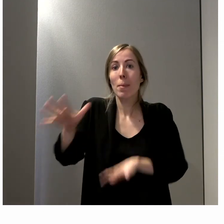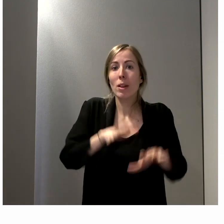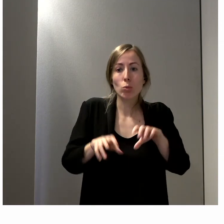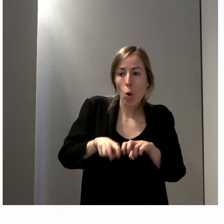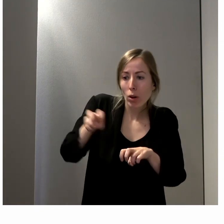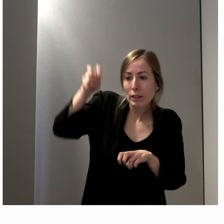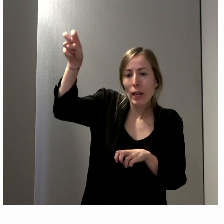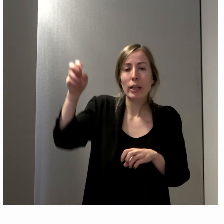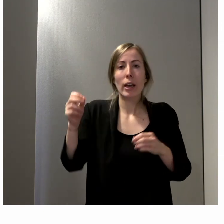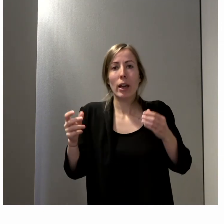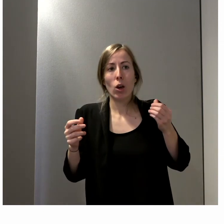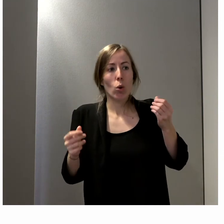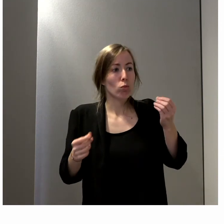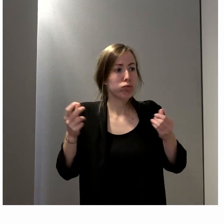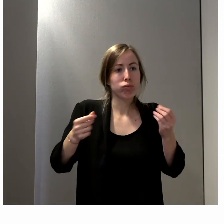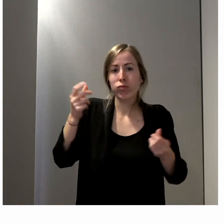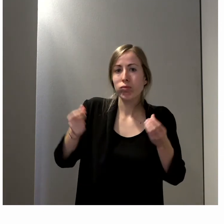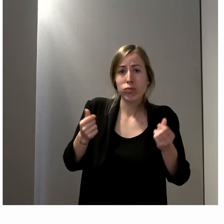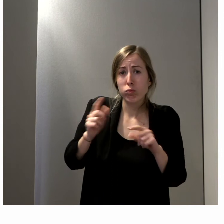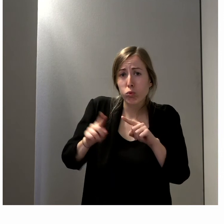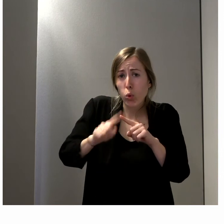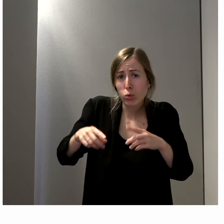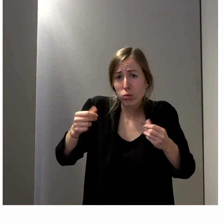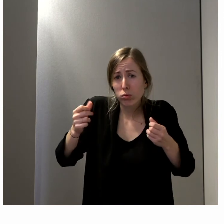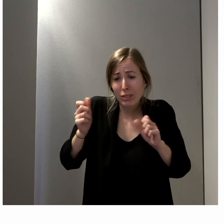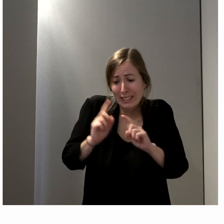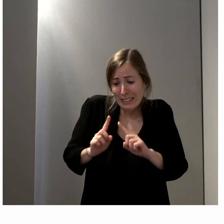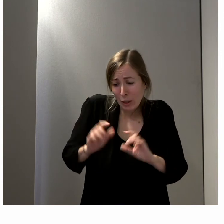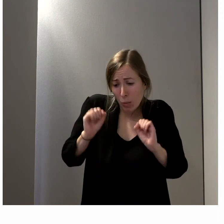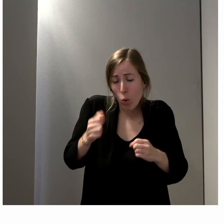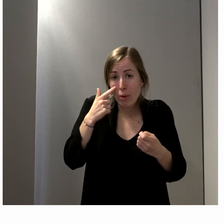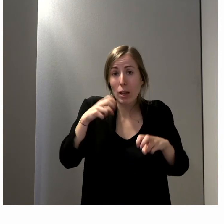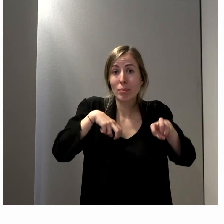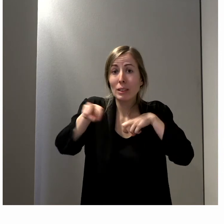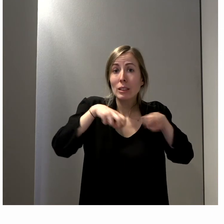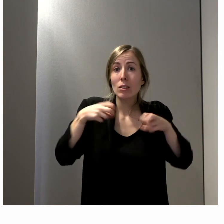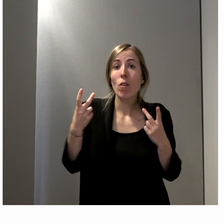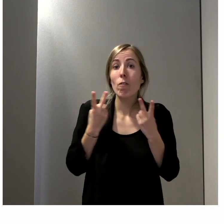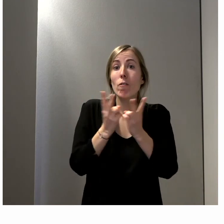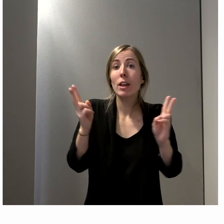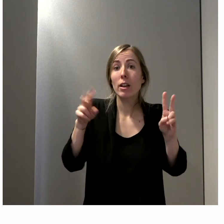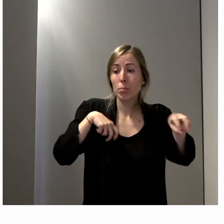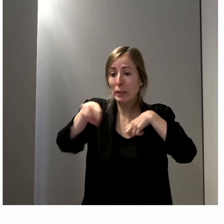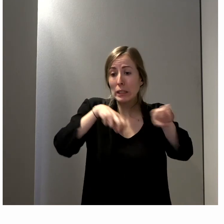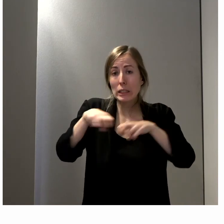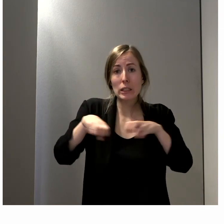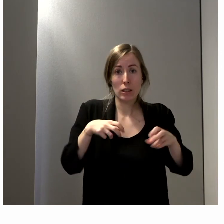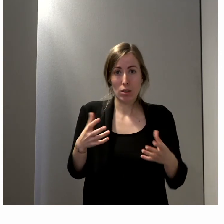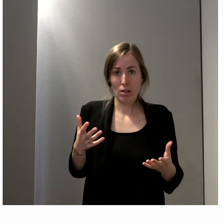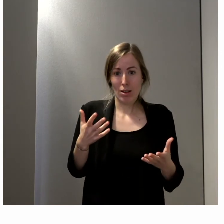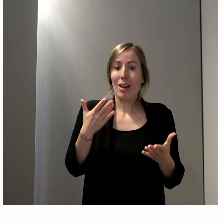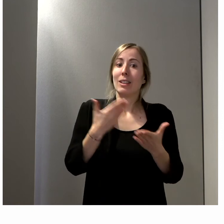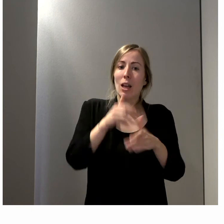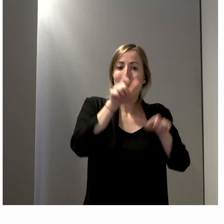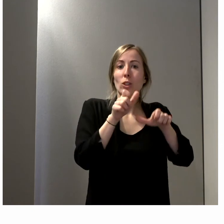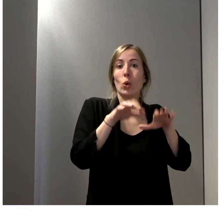les escaliers, enfin, des tas de choses pour la circulation en ville, etc. Et je crois que le rôle